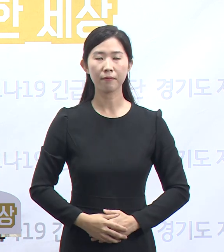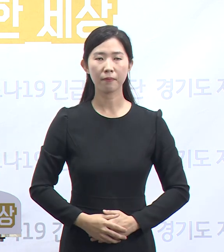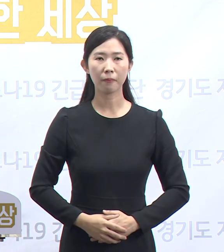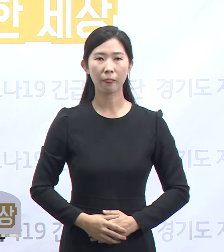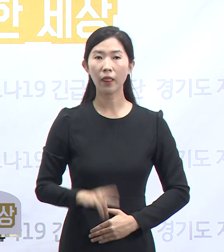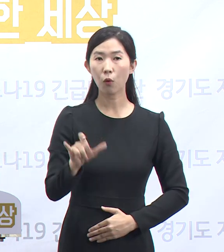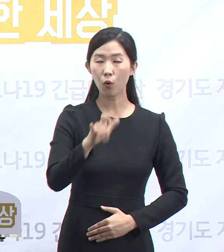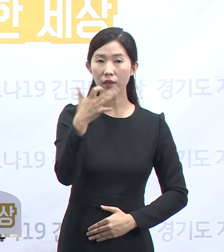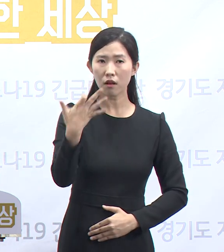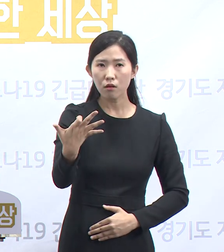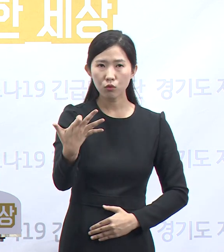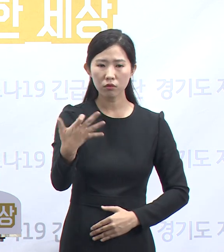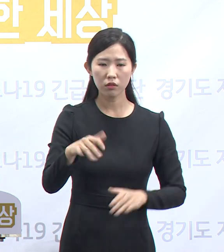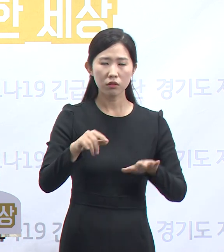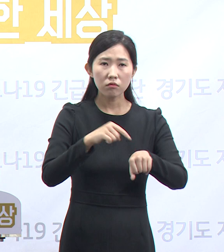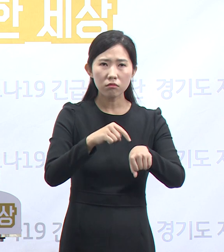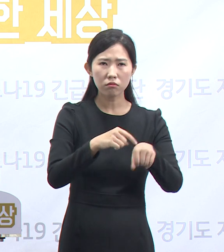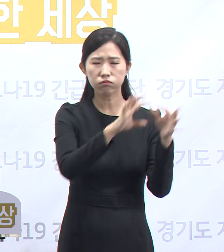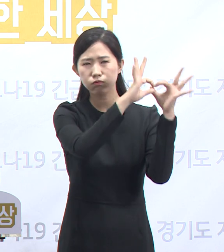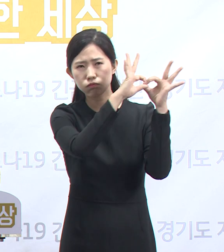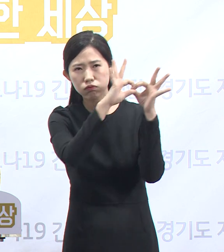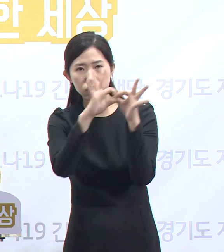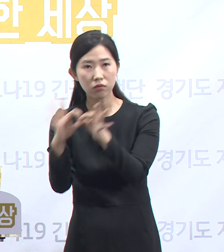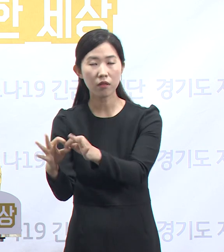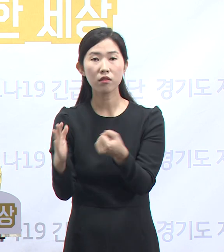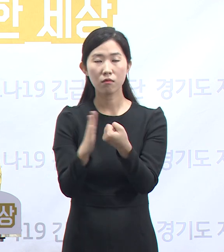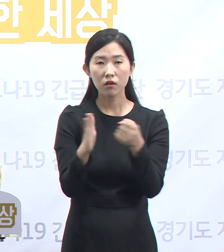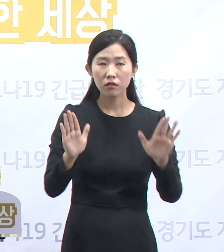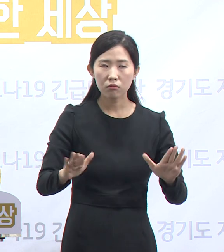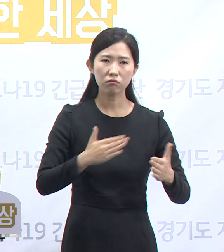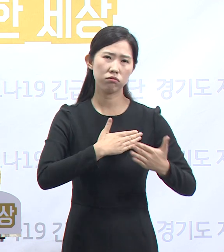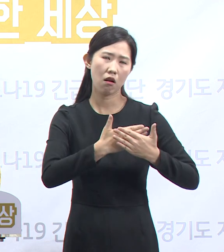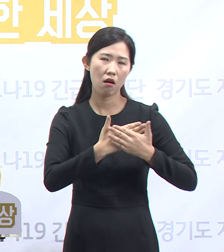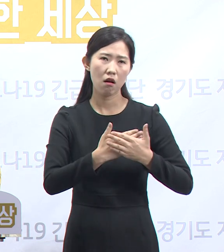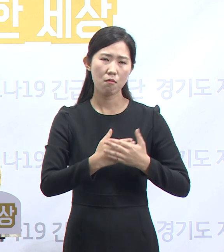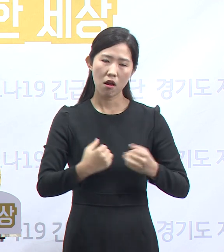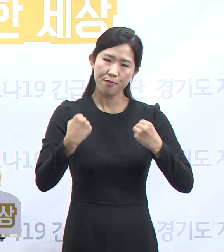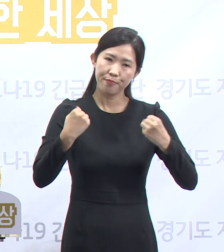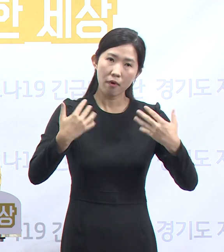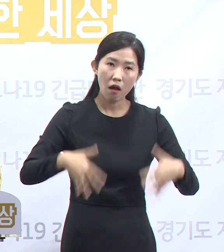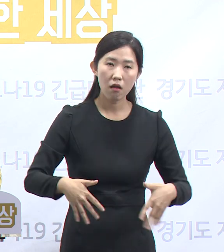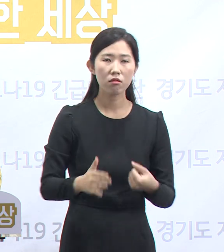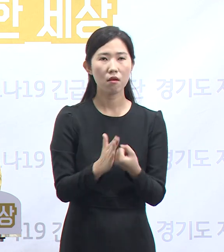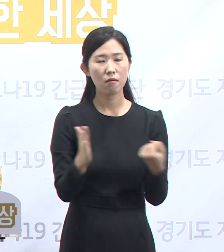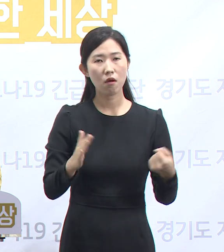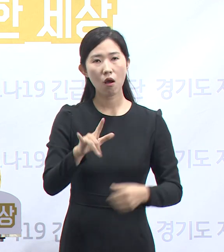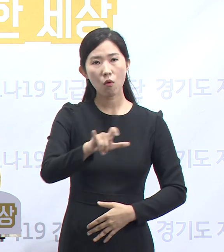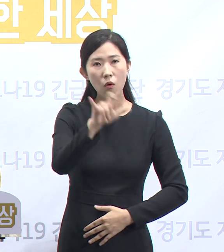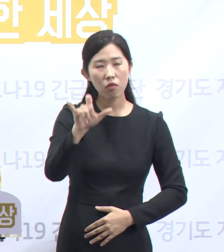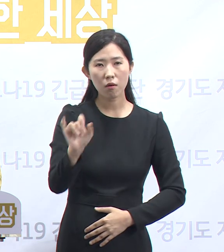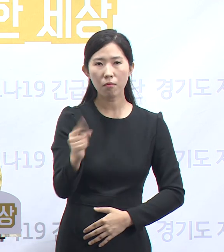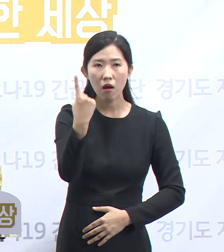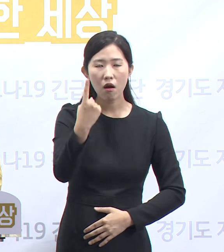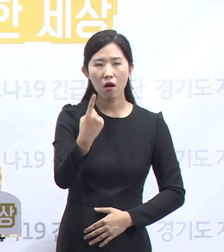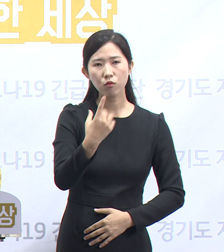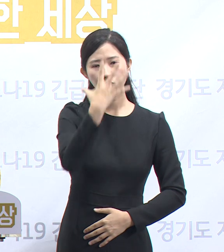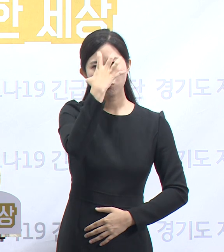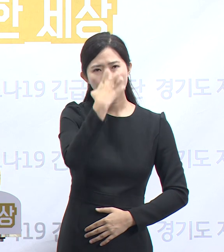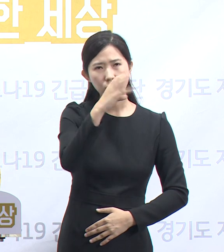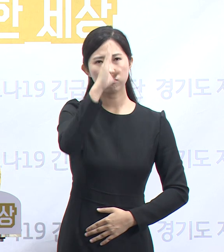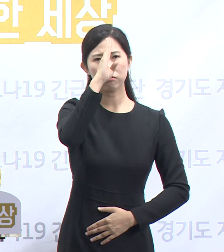코로나19 사태가 장기화되면서 불안감과 무기력증 등 코로나 우울 현상을 호소하는 사람들이 늘고 있습니다.